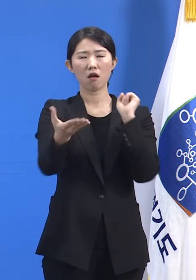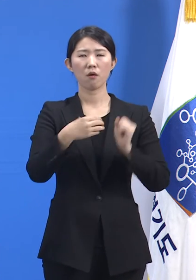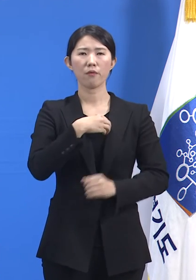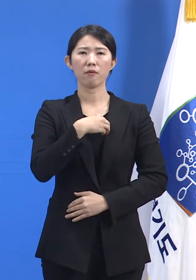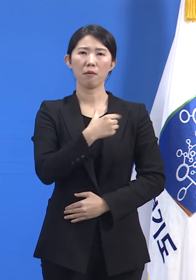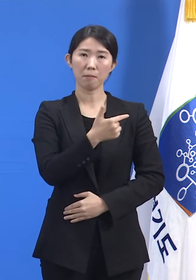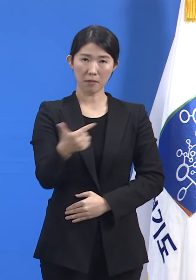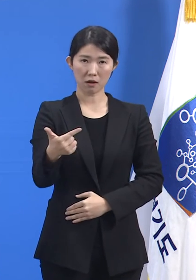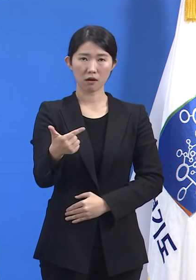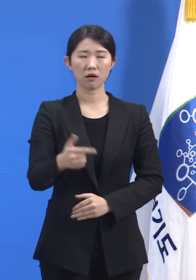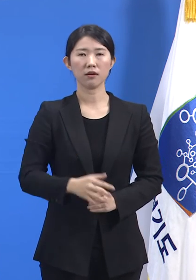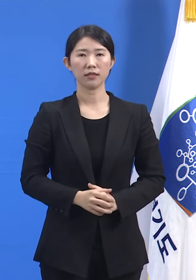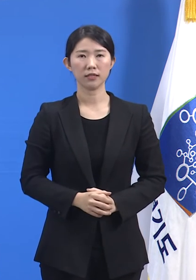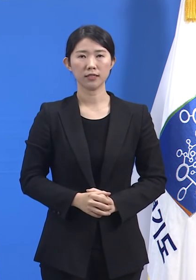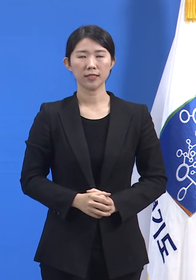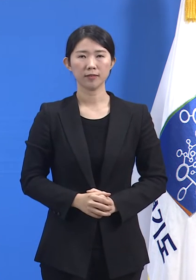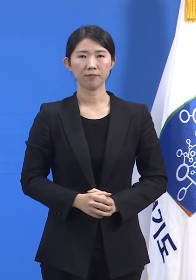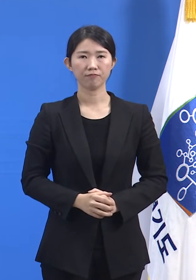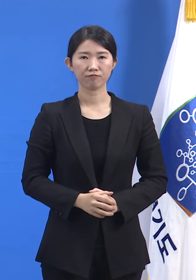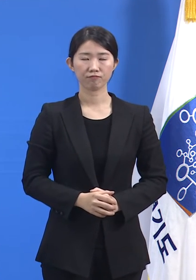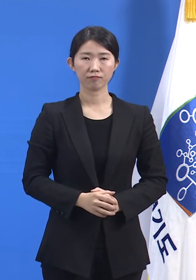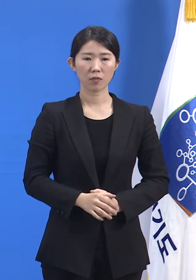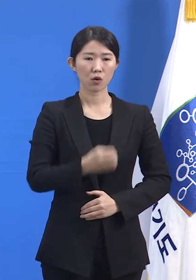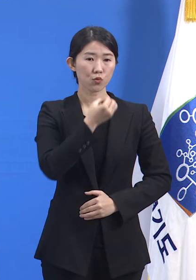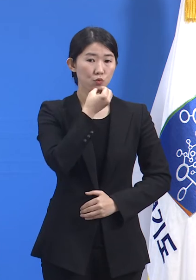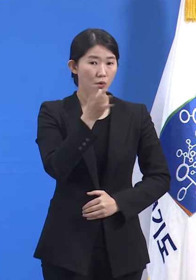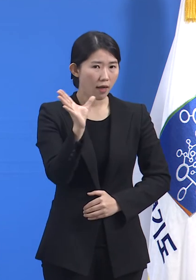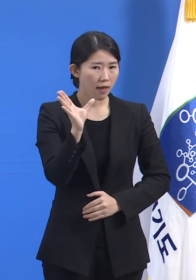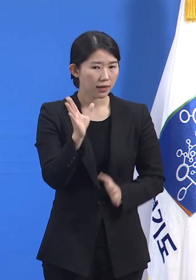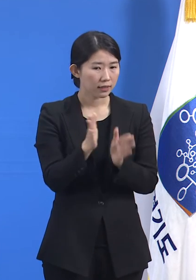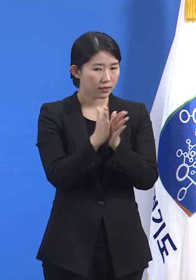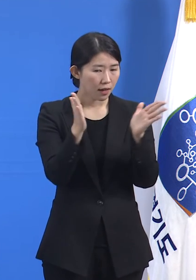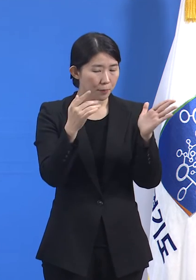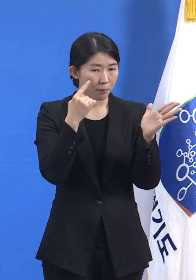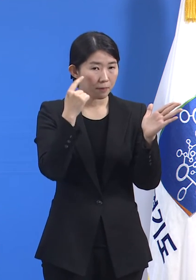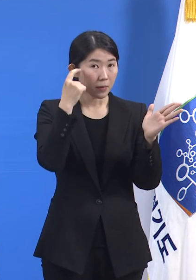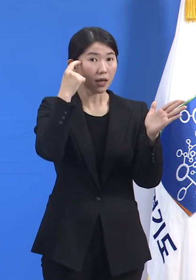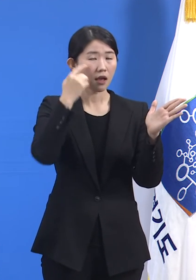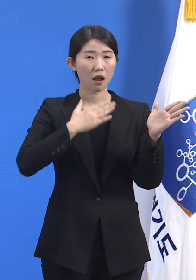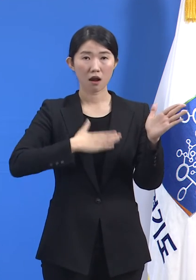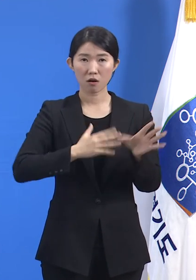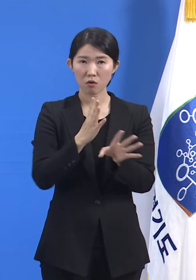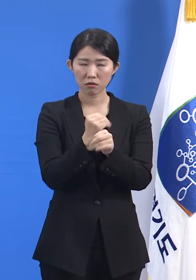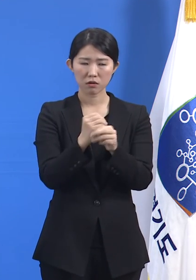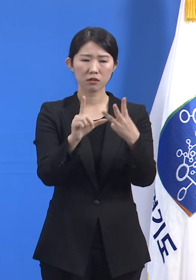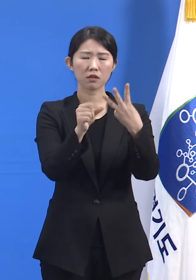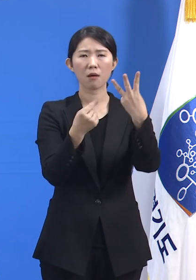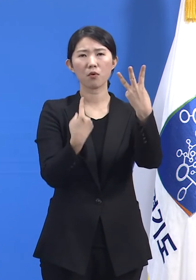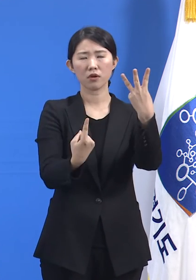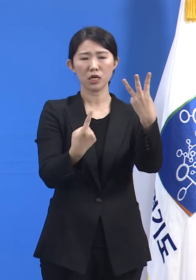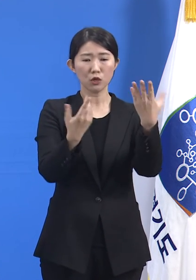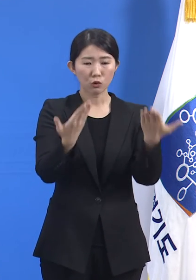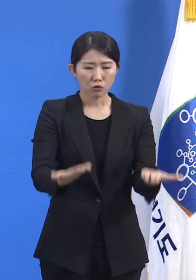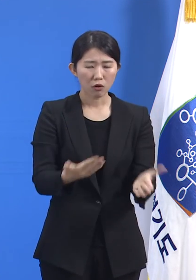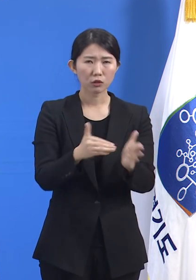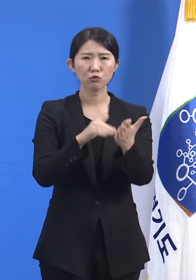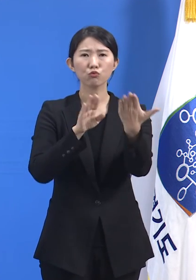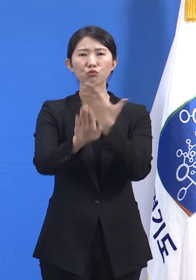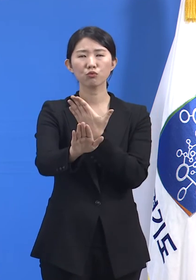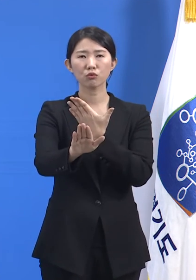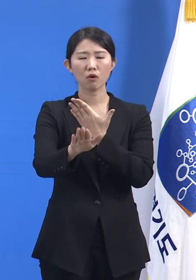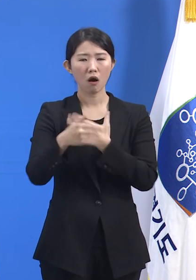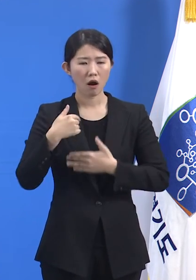유행이 인지된 시점이 3.1절 연휴가 지난 때라는 것도 방역에 불리한